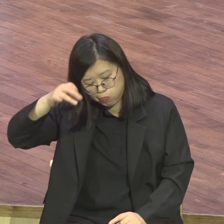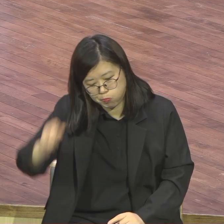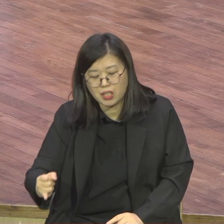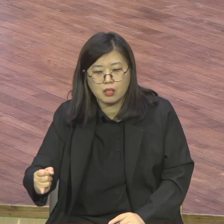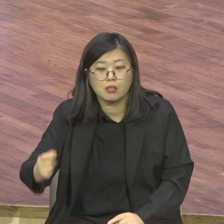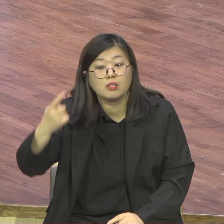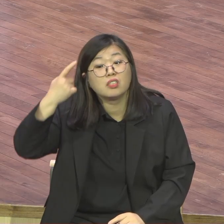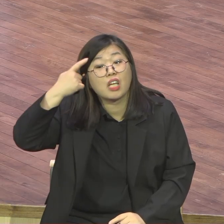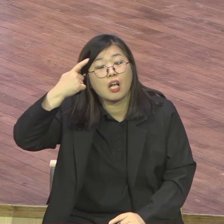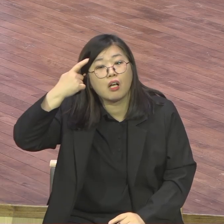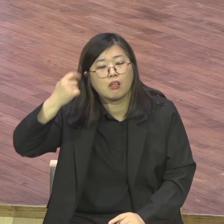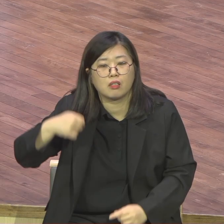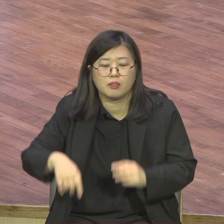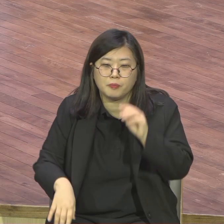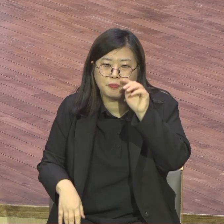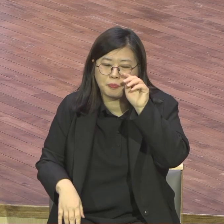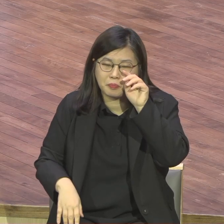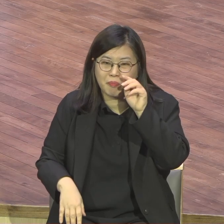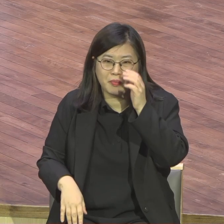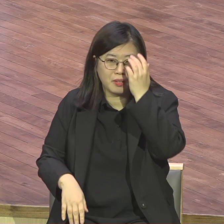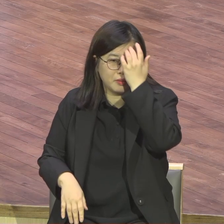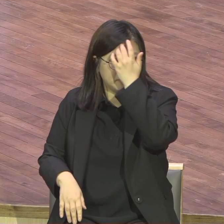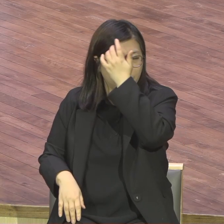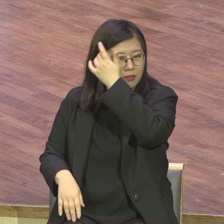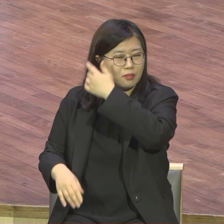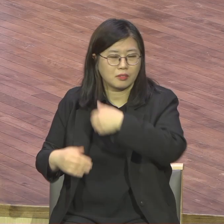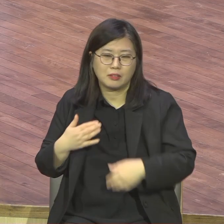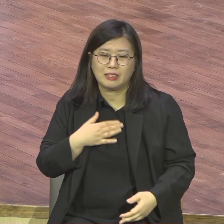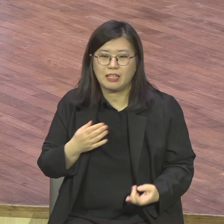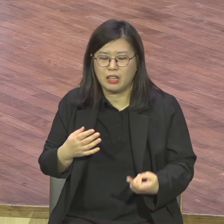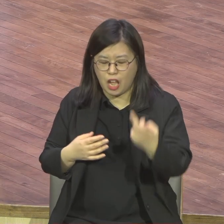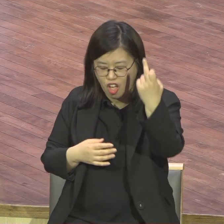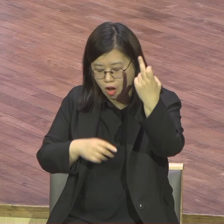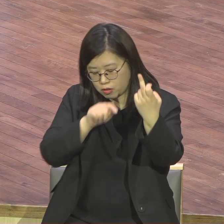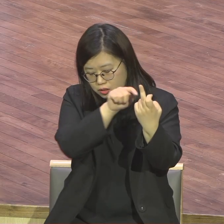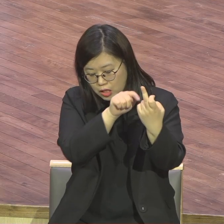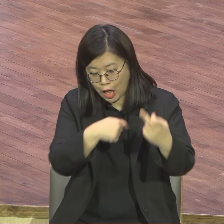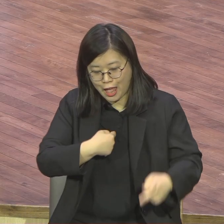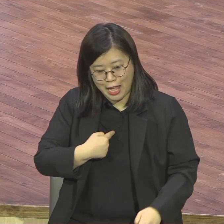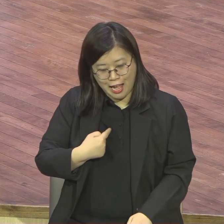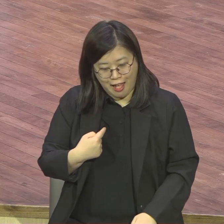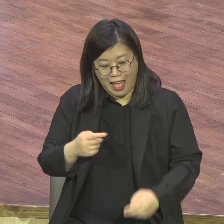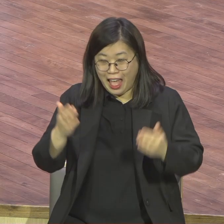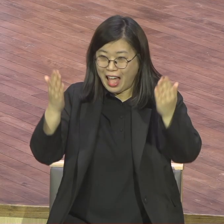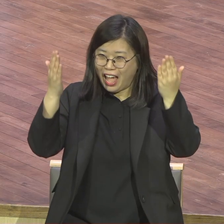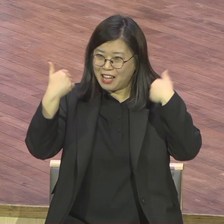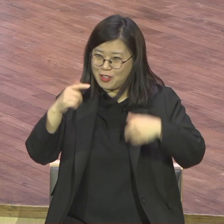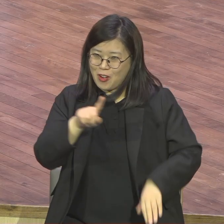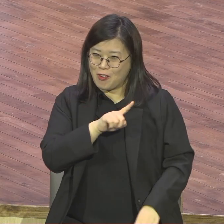형님은 전교 1등 공부 얼굴도 잘생겼어요 키가 크고 막 매부리 코에 쌍꺼풀 라이트네 라이터